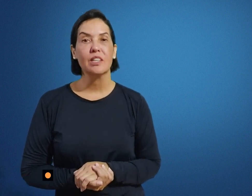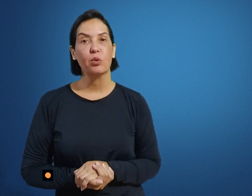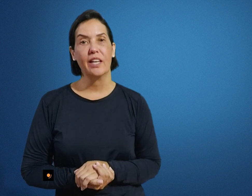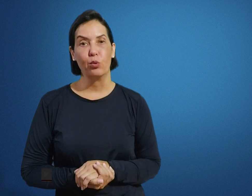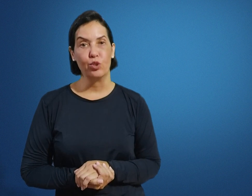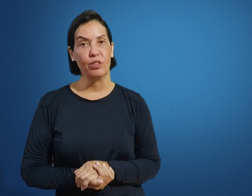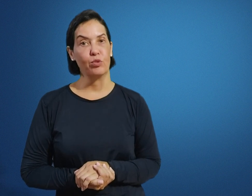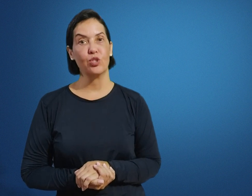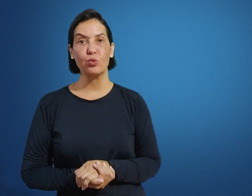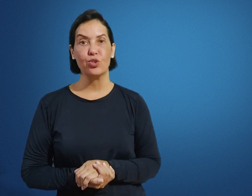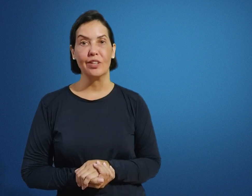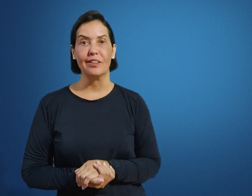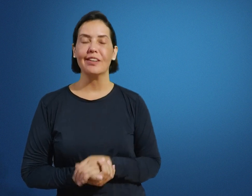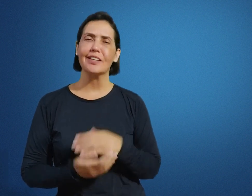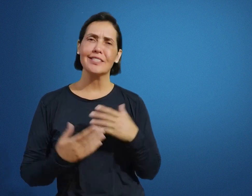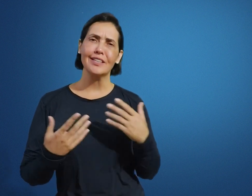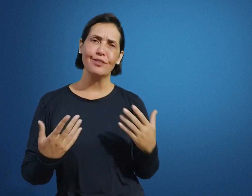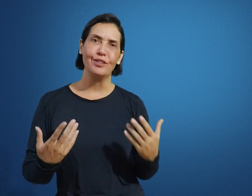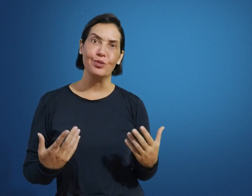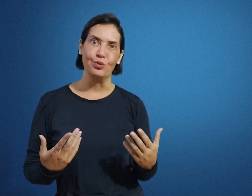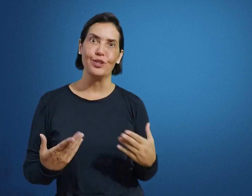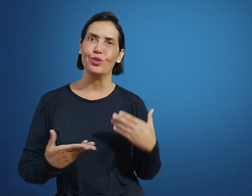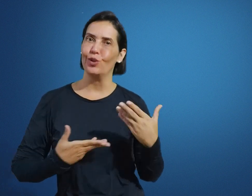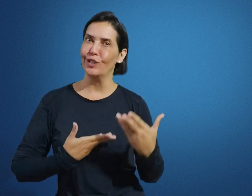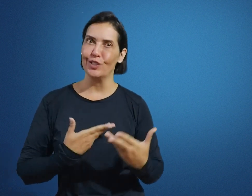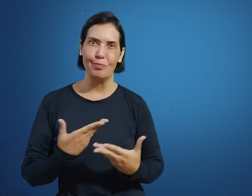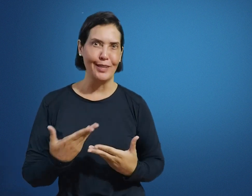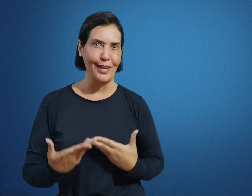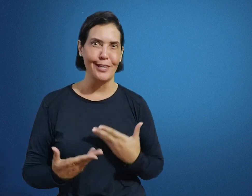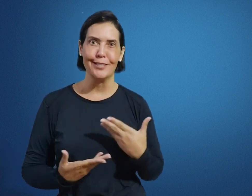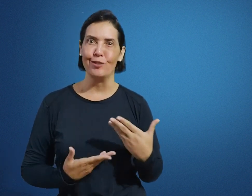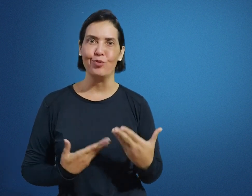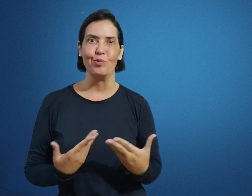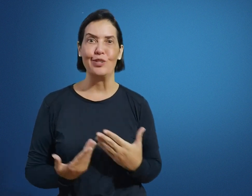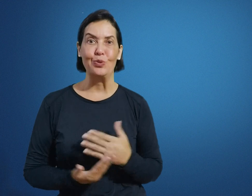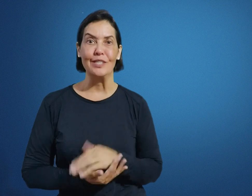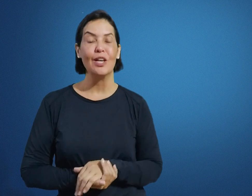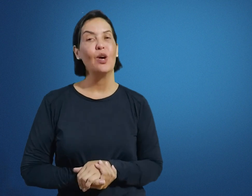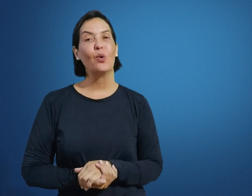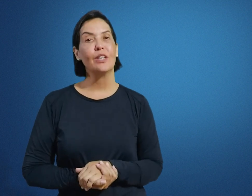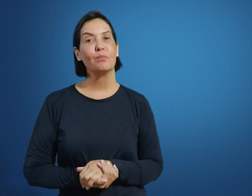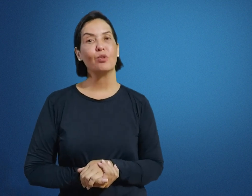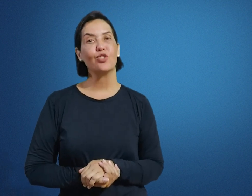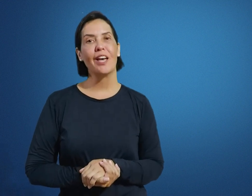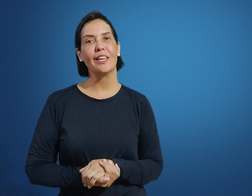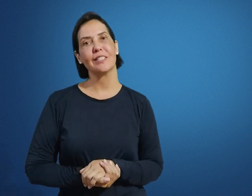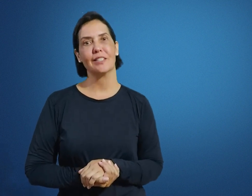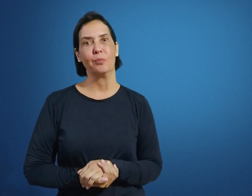abordar hoje, vamos discutir e trazer reflexões, troca de experiências e informações, corresponde à questão